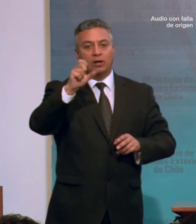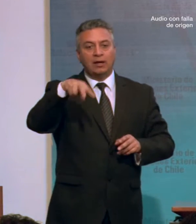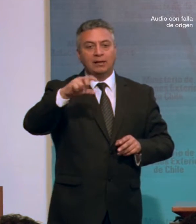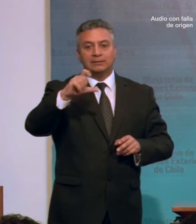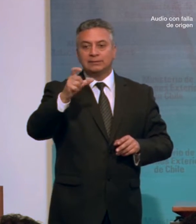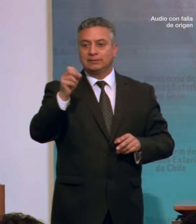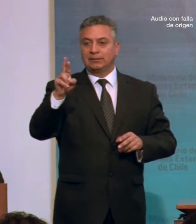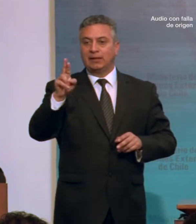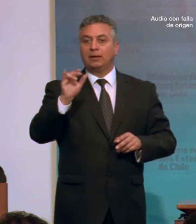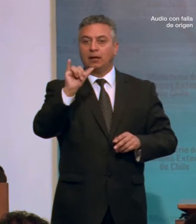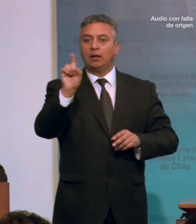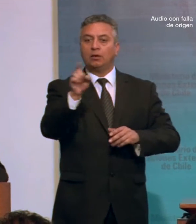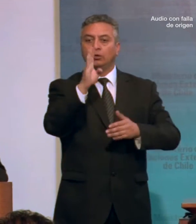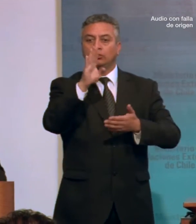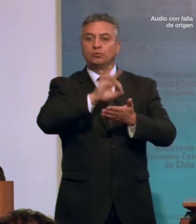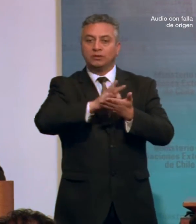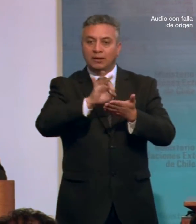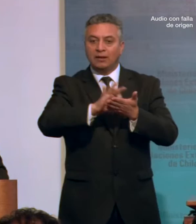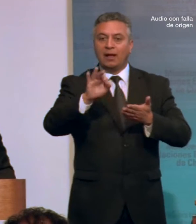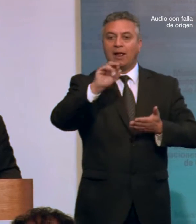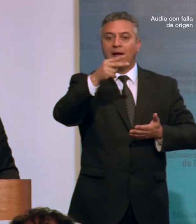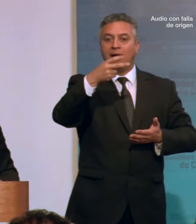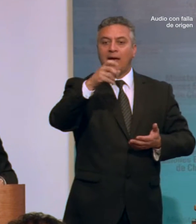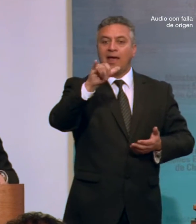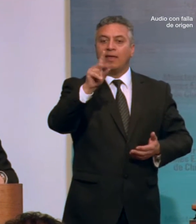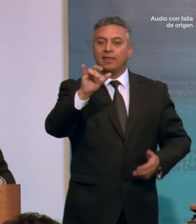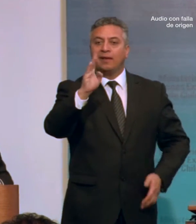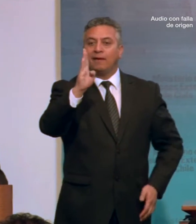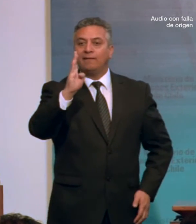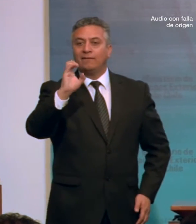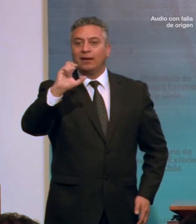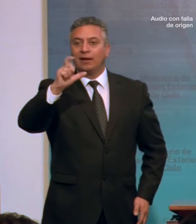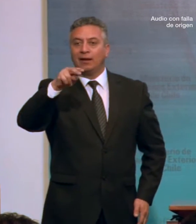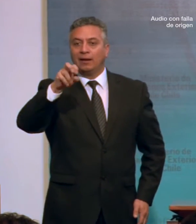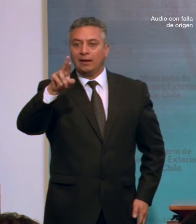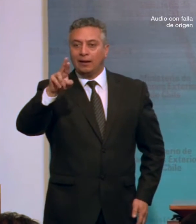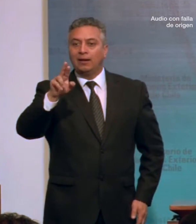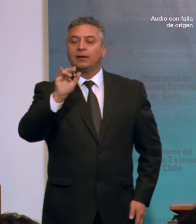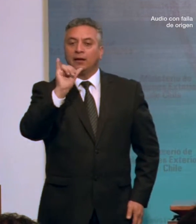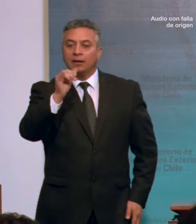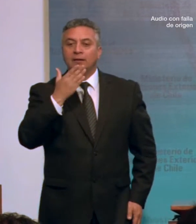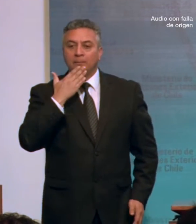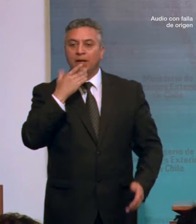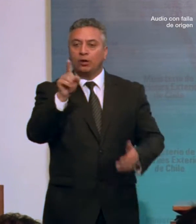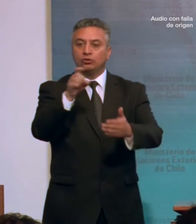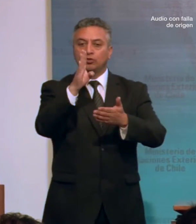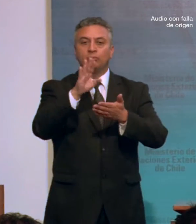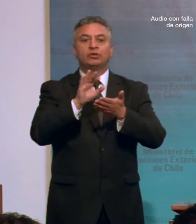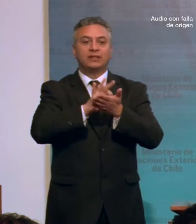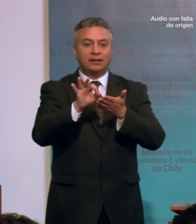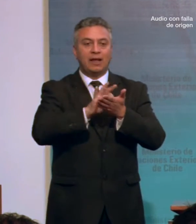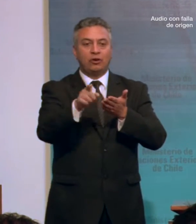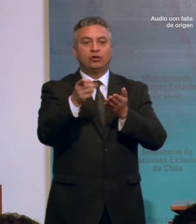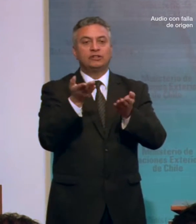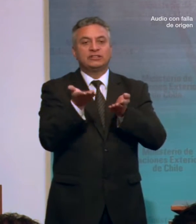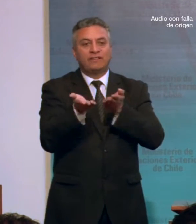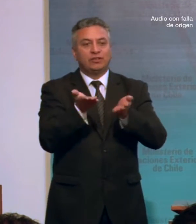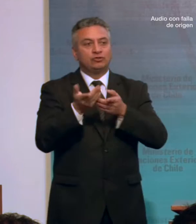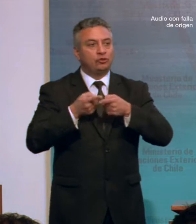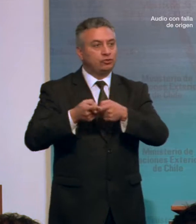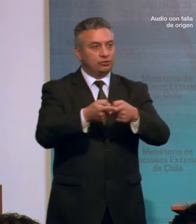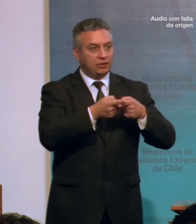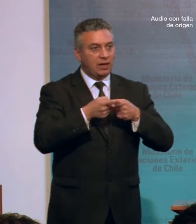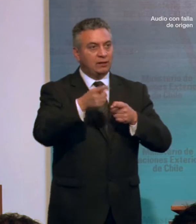a la subsecretaria Heidi Berner, de Evaluación Social, al subsecretario de Servicios Sociales, Juan Alberto Fabúndez,